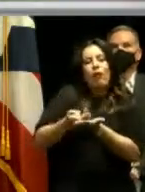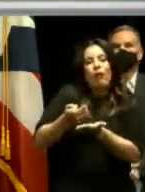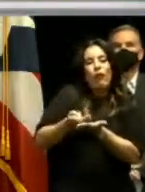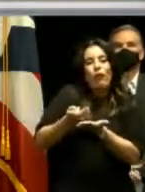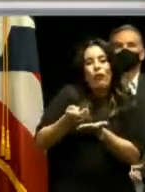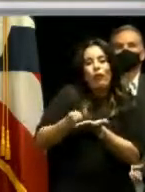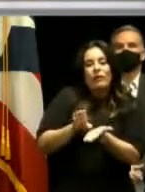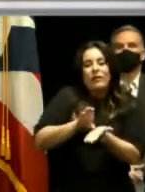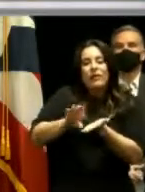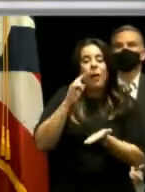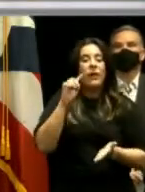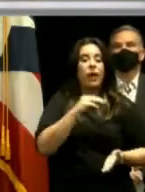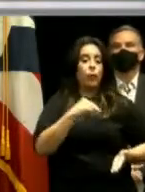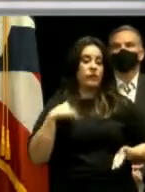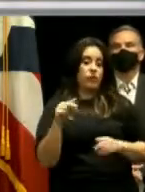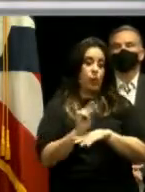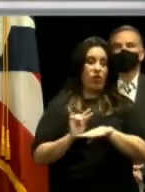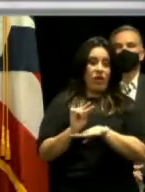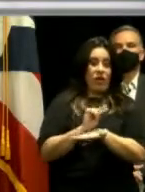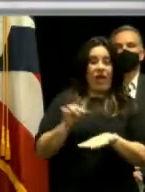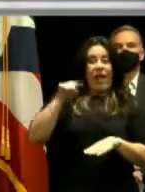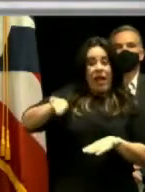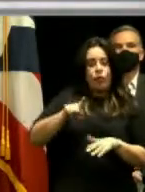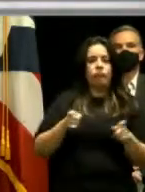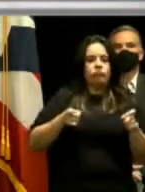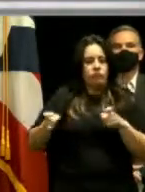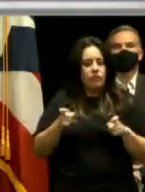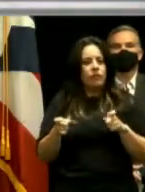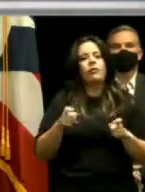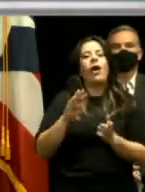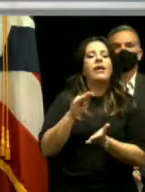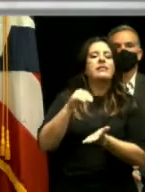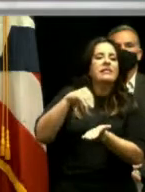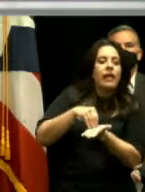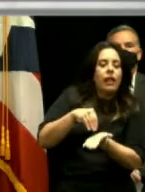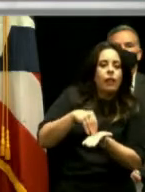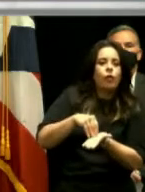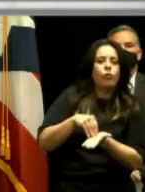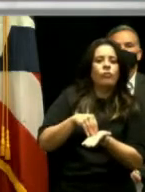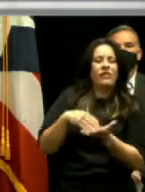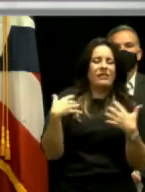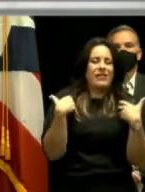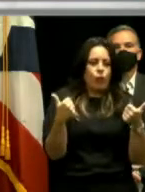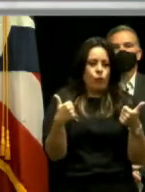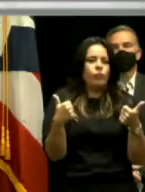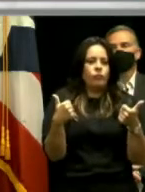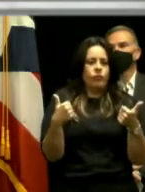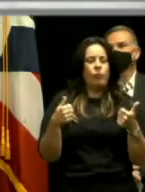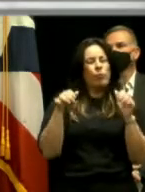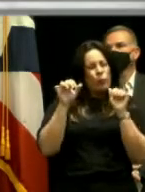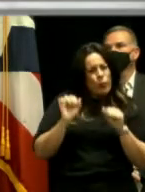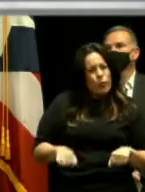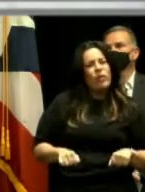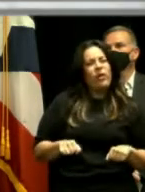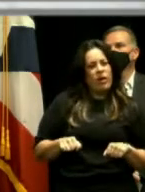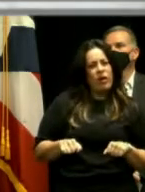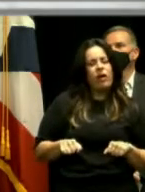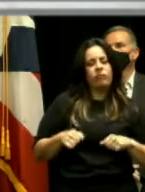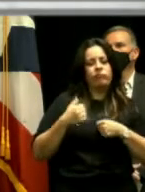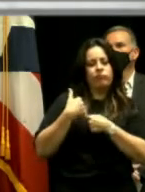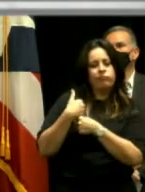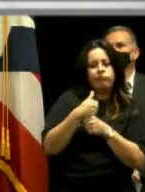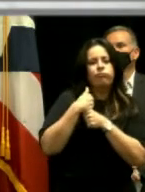asignan para que el municipio de Vieques, quien es el que maneja el centro de salud, pudiera ponerlo en